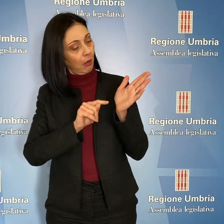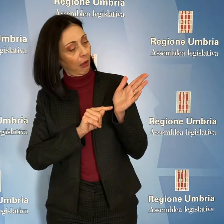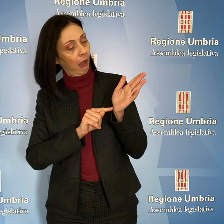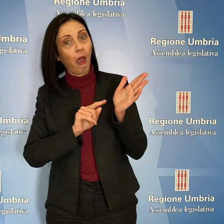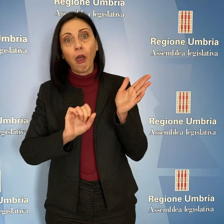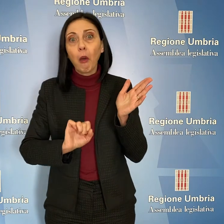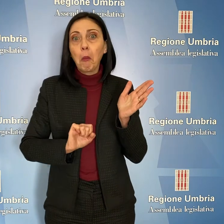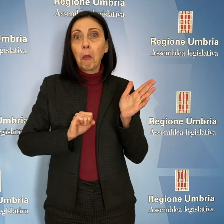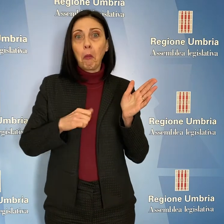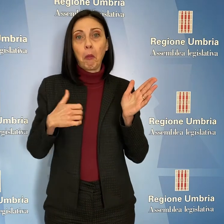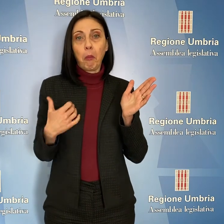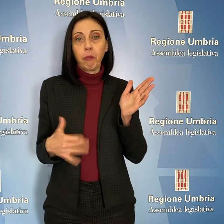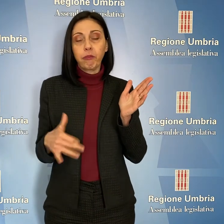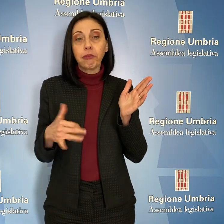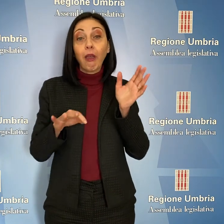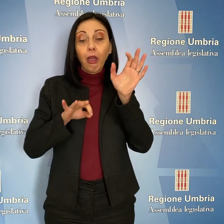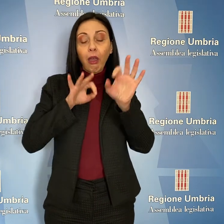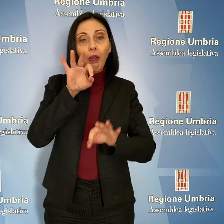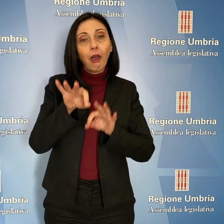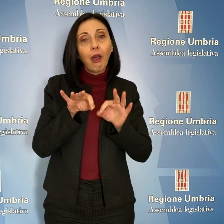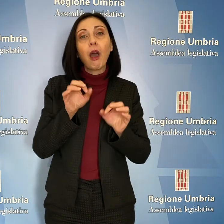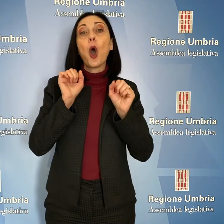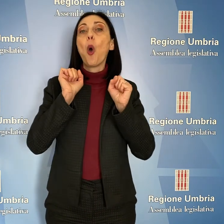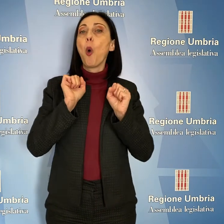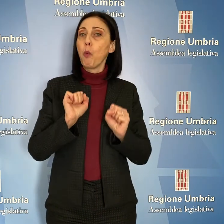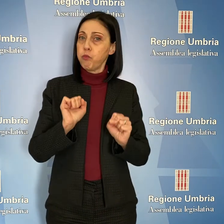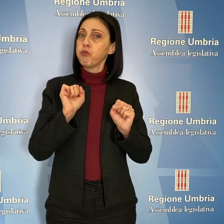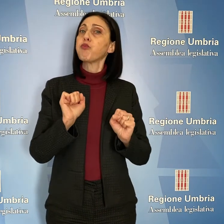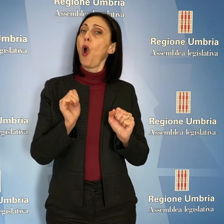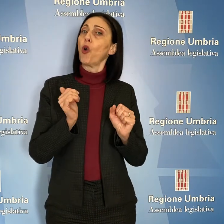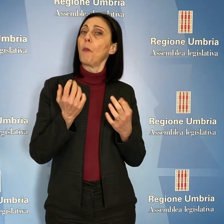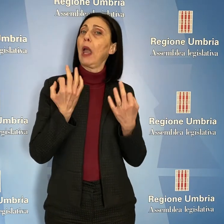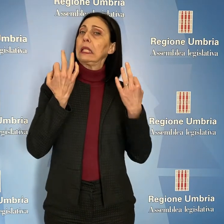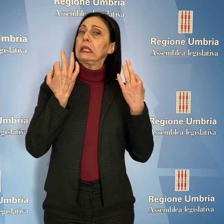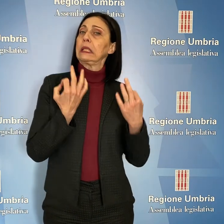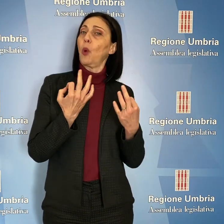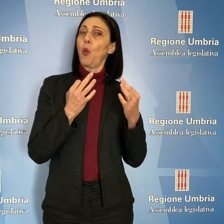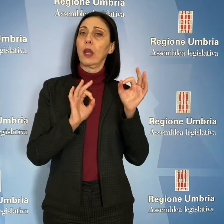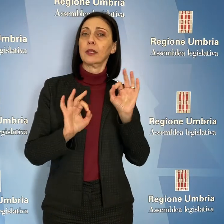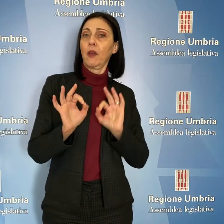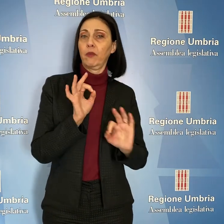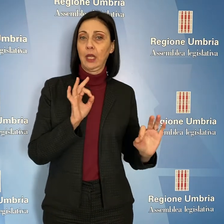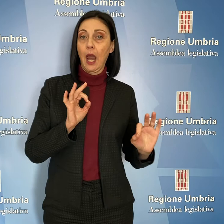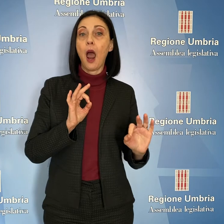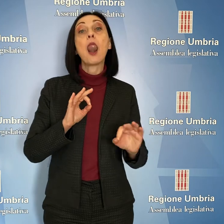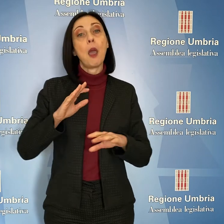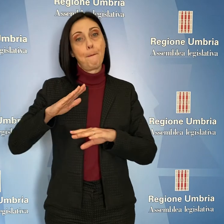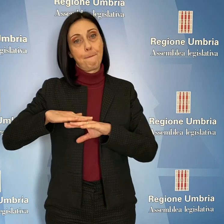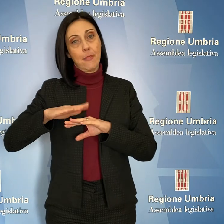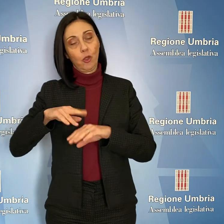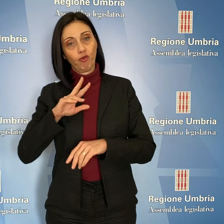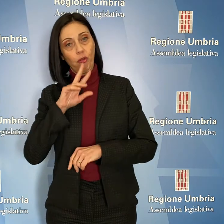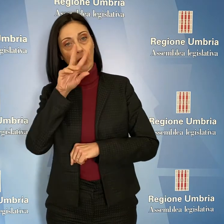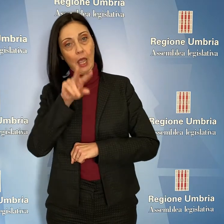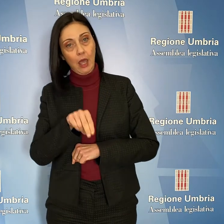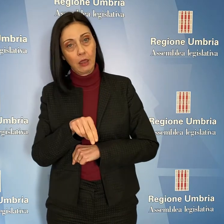incoraggianti e questo trattamento avrebbe un notevole livello di sicurezza virale, ha detto Mancini, ed è praticamente